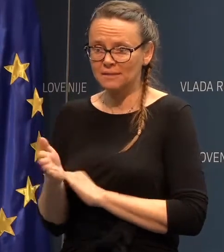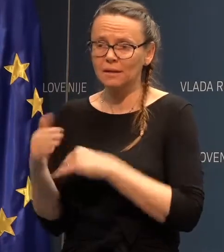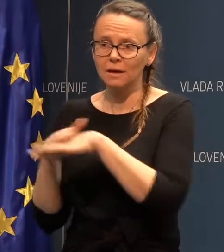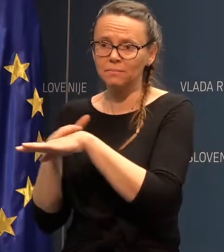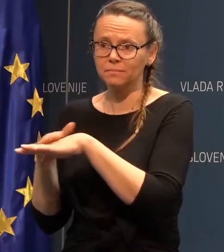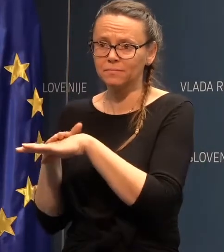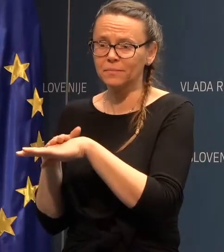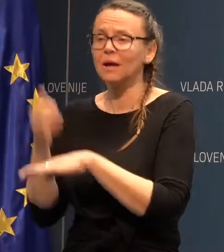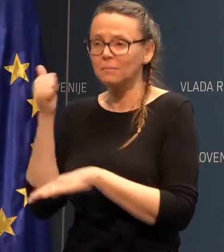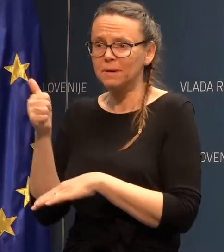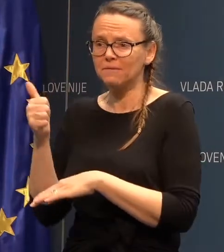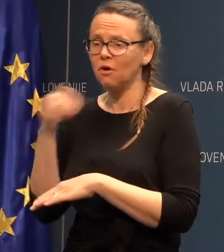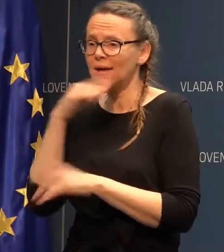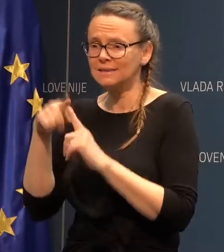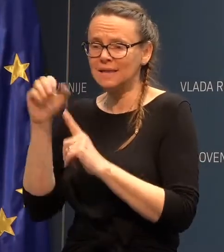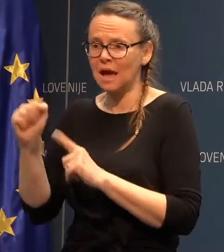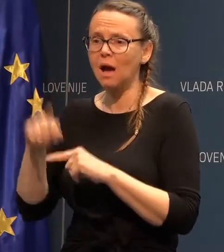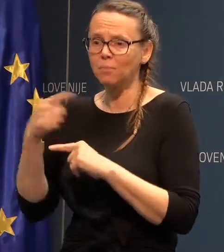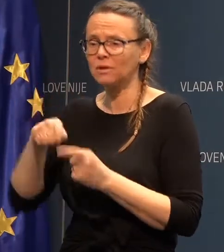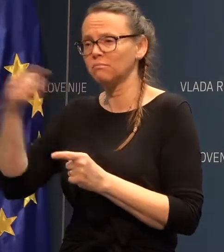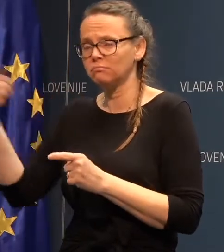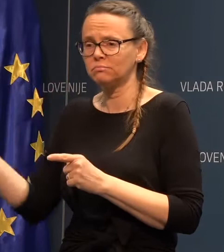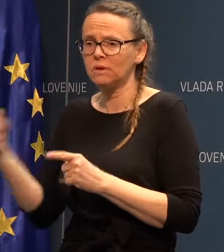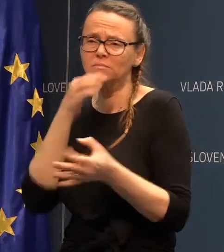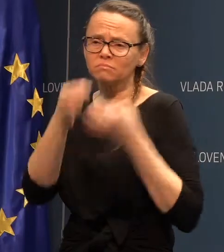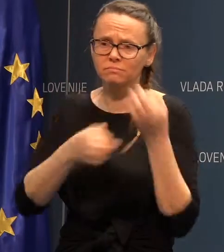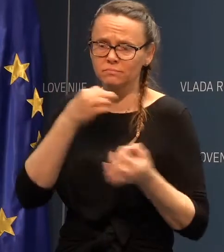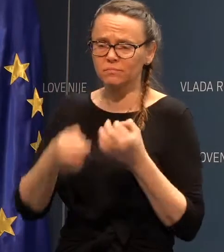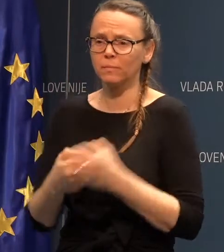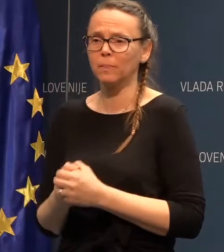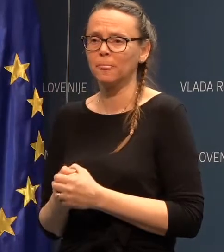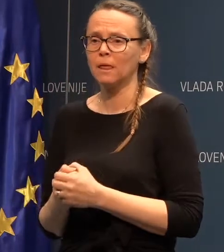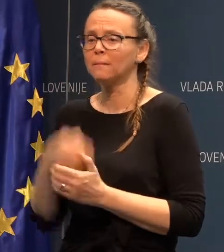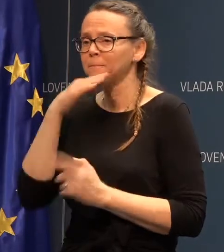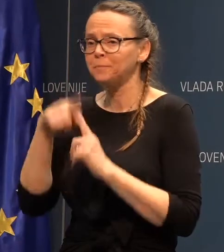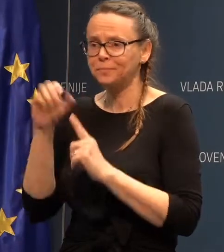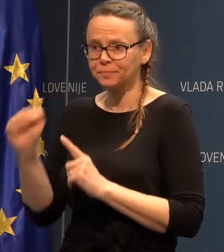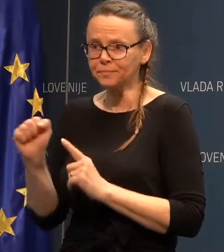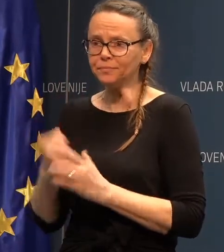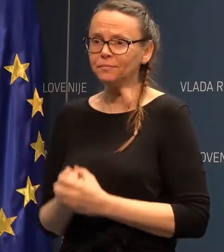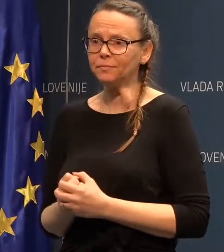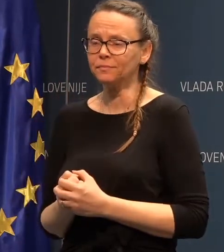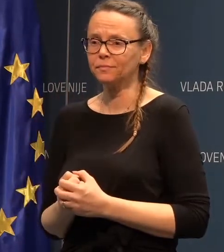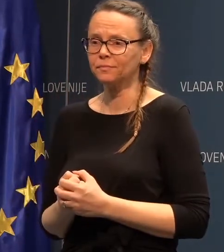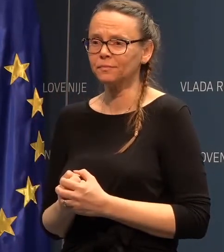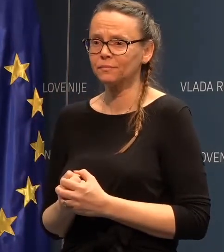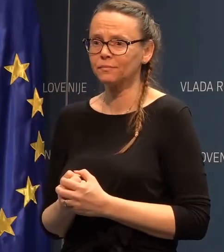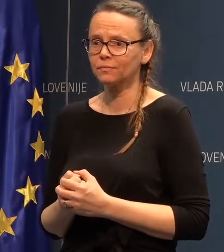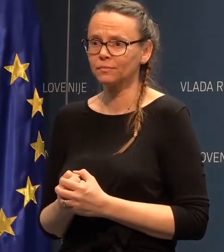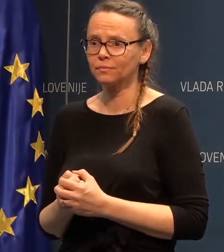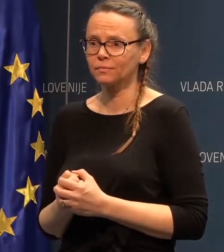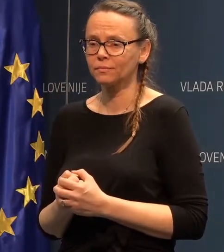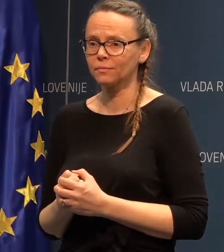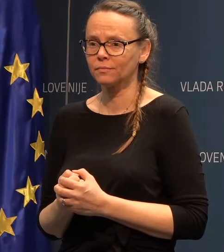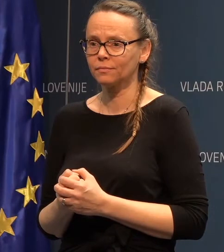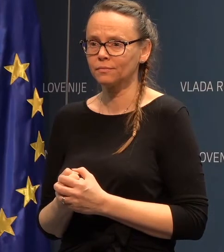pravi čujem. Najprej STA, potem malo džavira, potem imamo pop TV, Gremo STA in namre STA. STA je